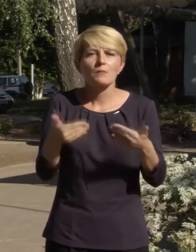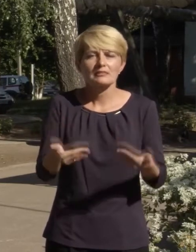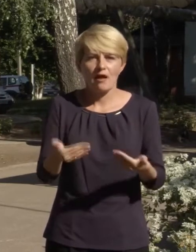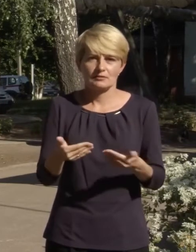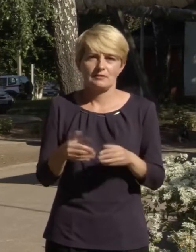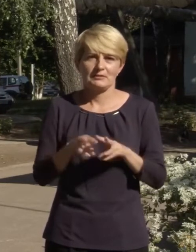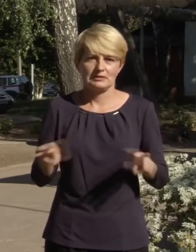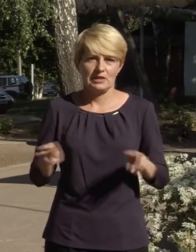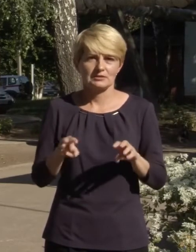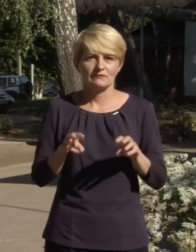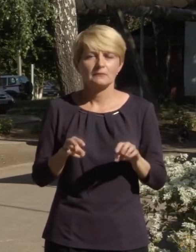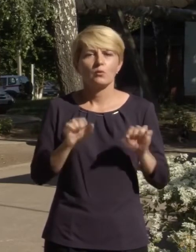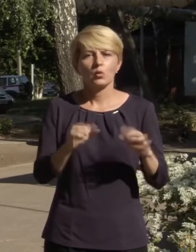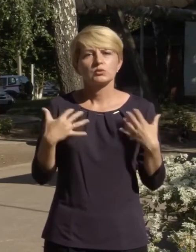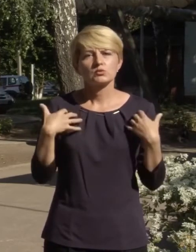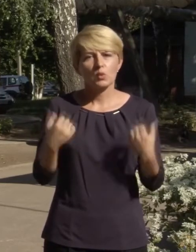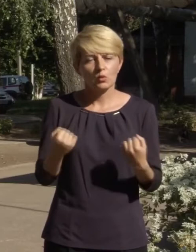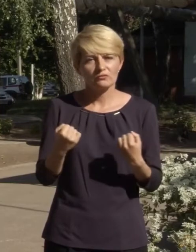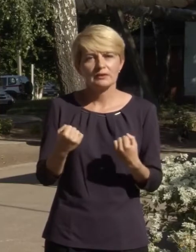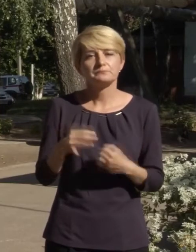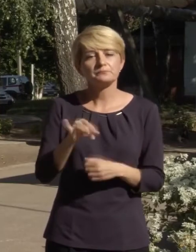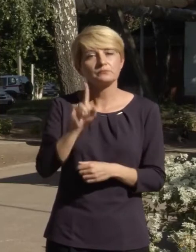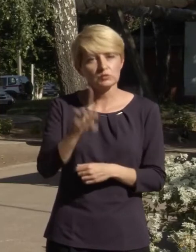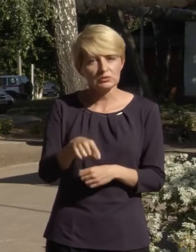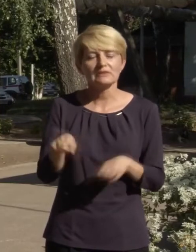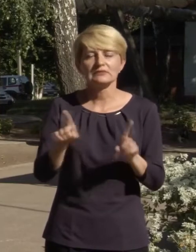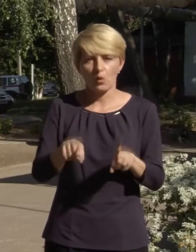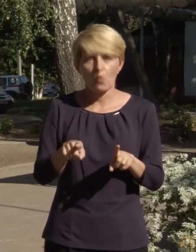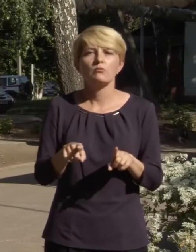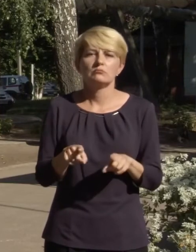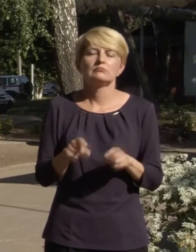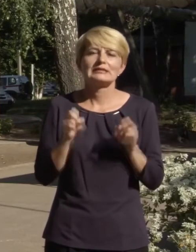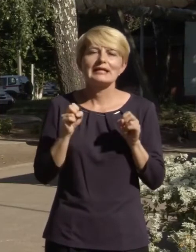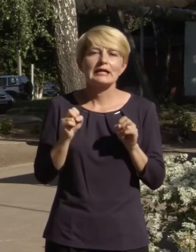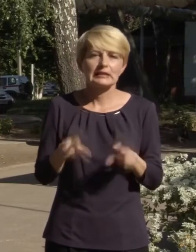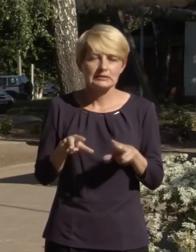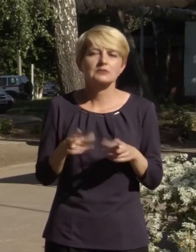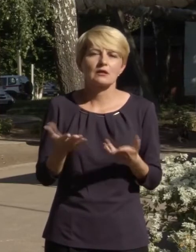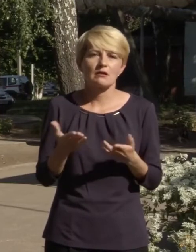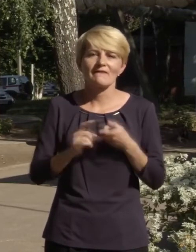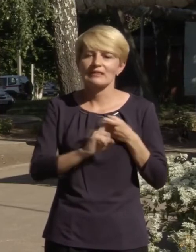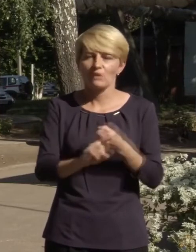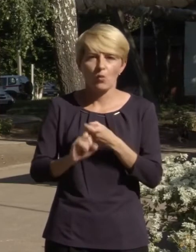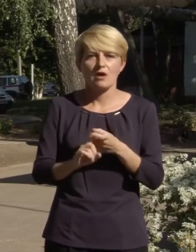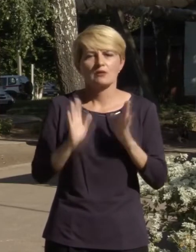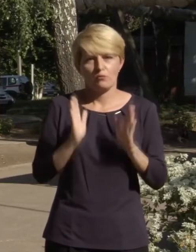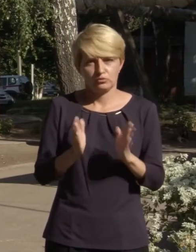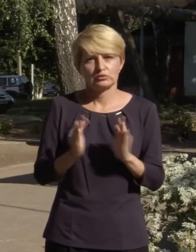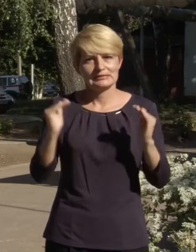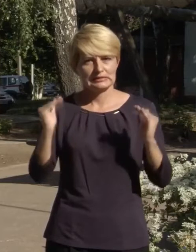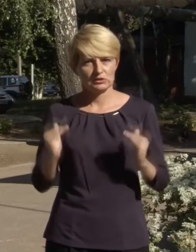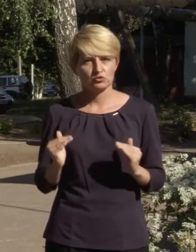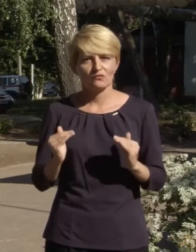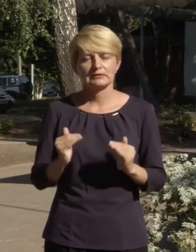Міністерства охорони здоров'я. І тоді, в такому випадку, ризик інфікування, він буде суттєво